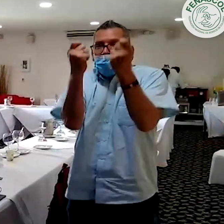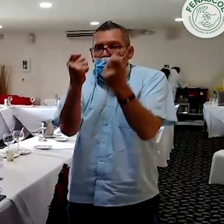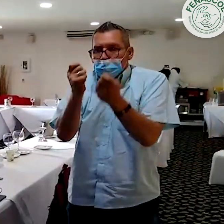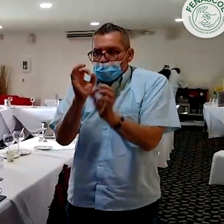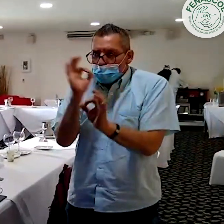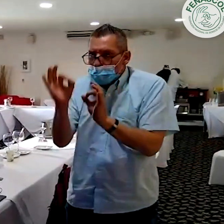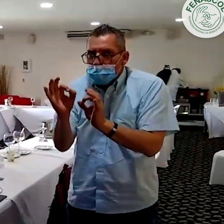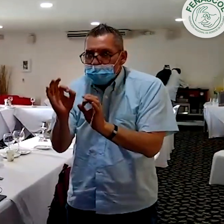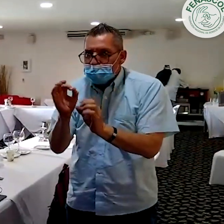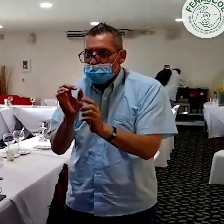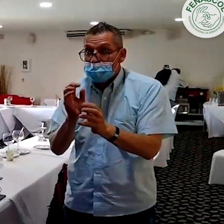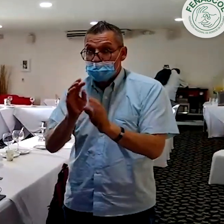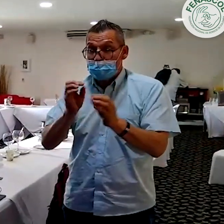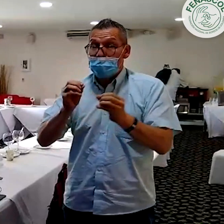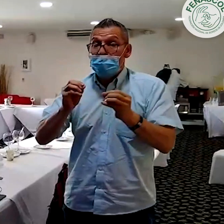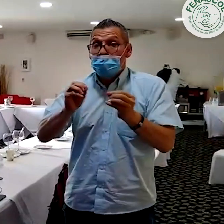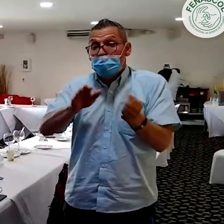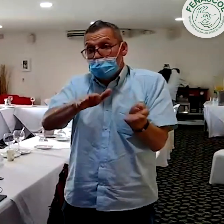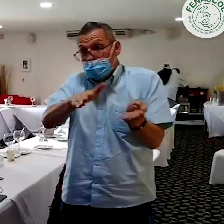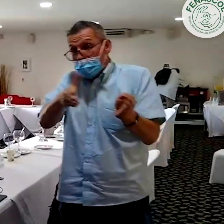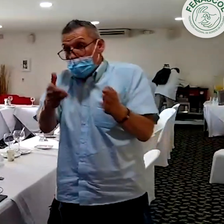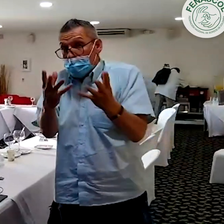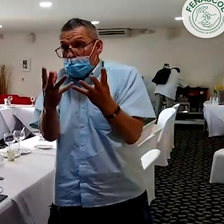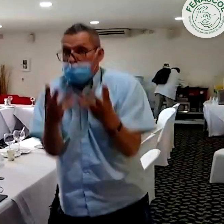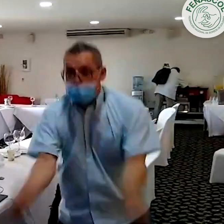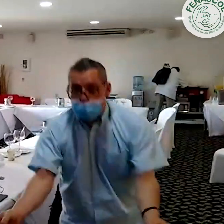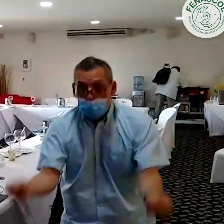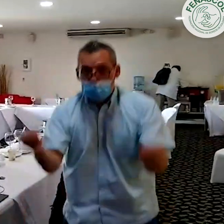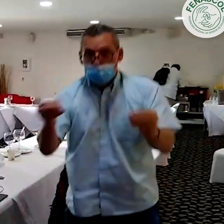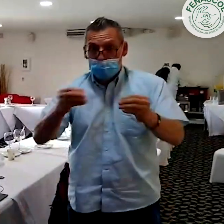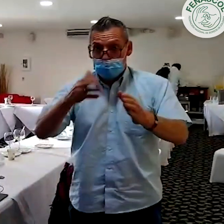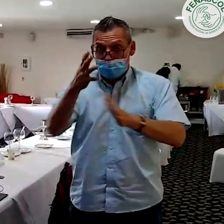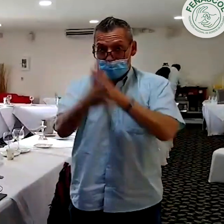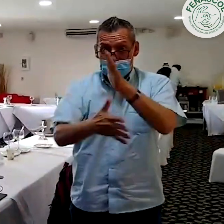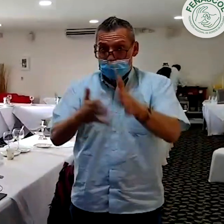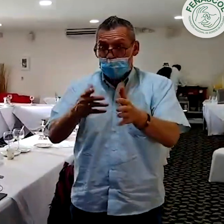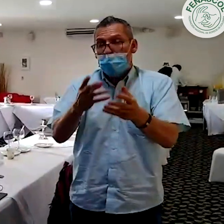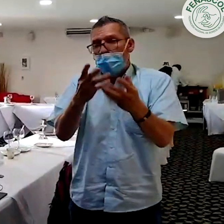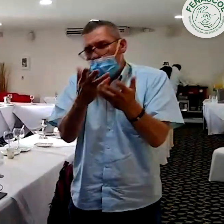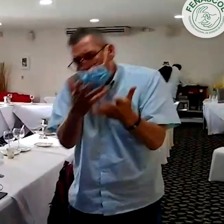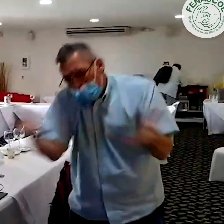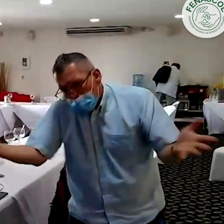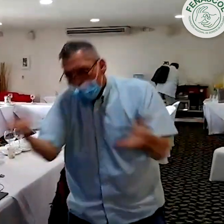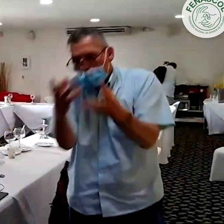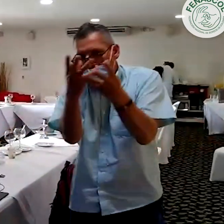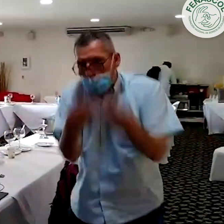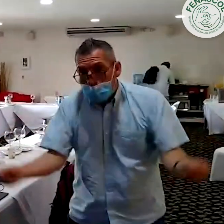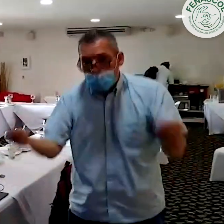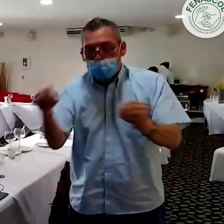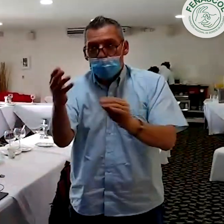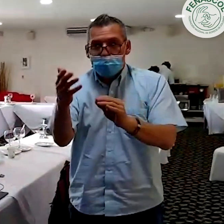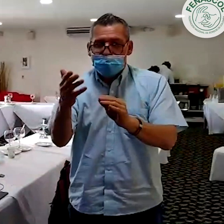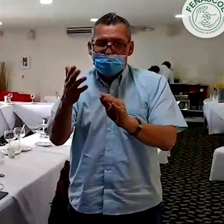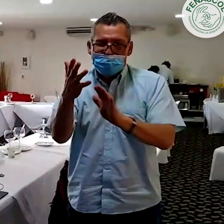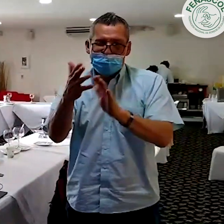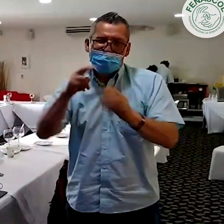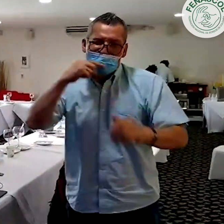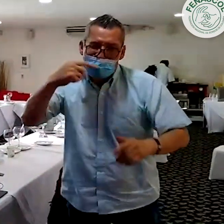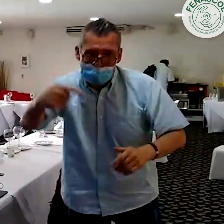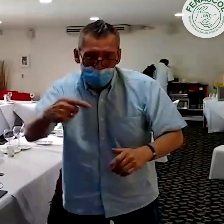El resguardo, la protección, la investigación, salvaguardar y cosas como la extinción